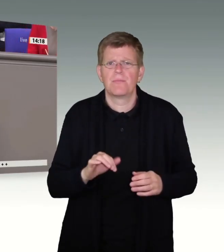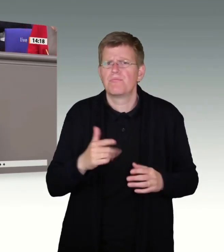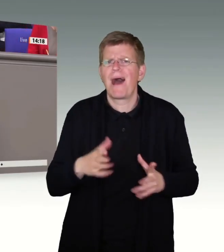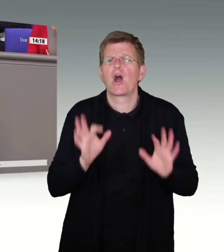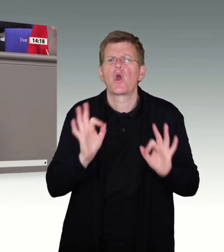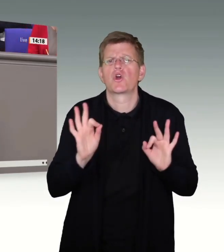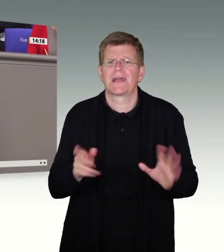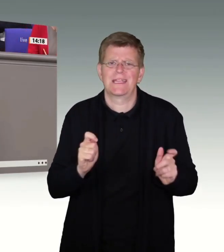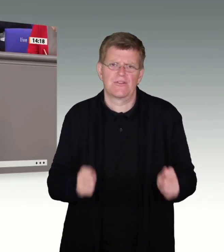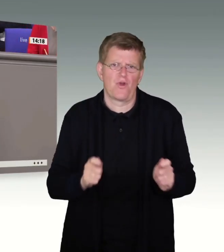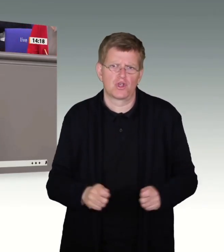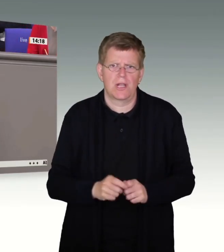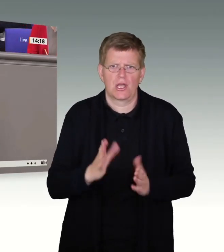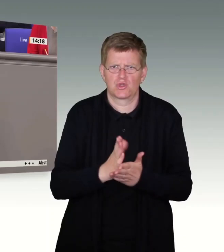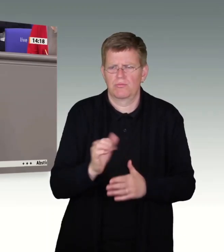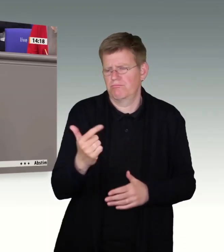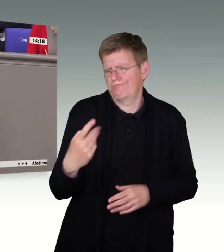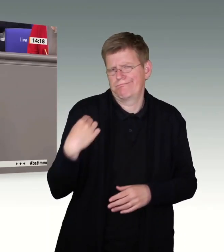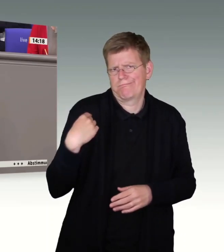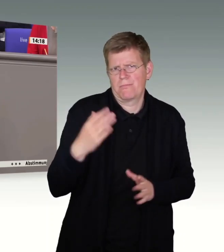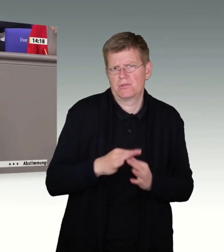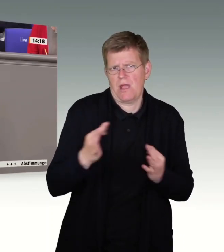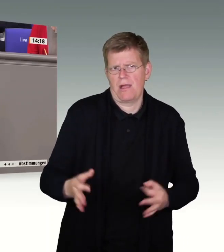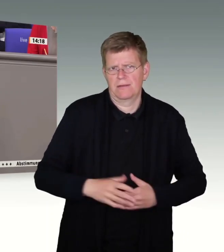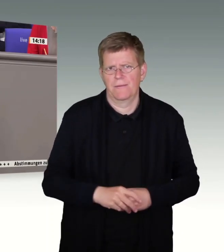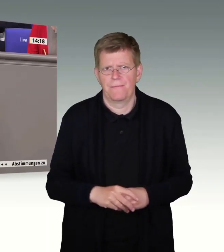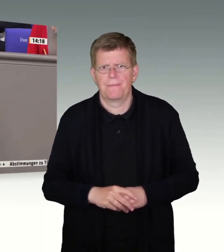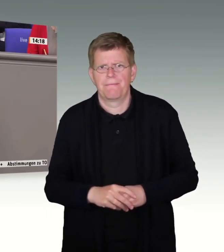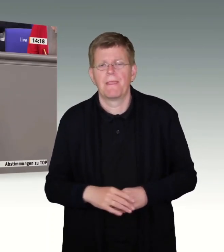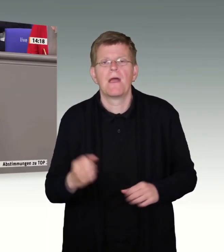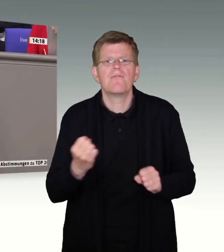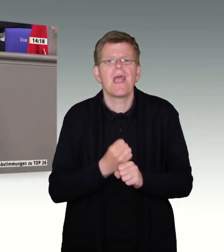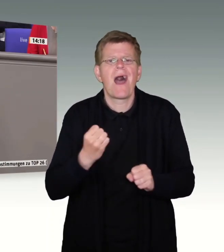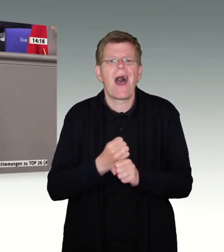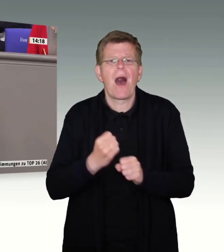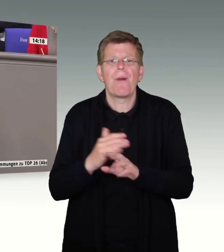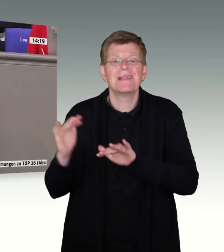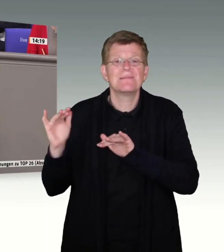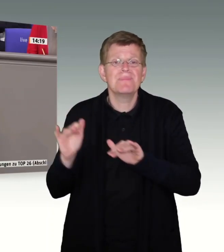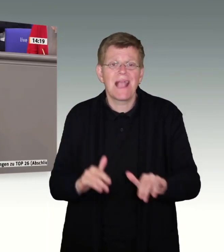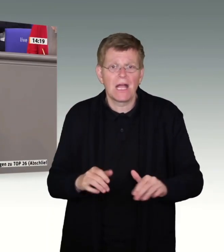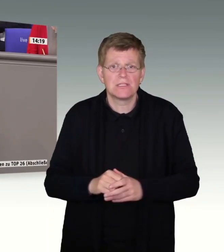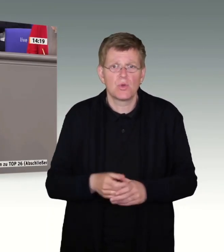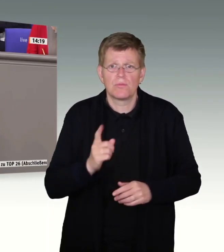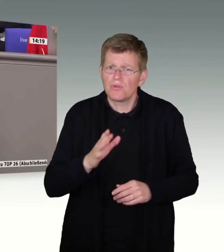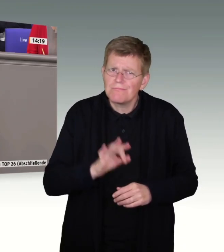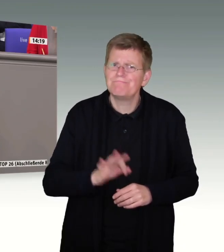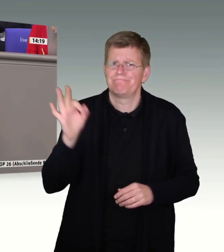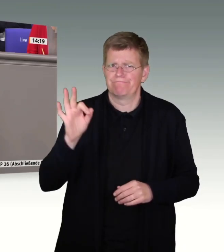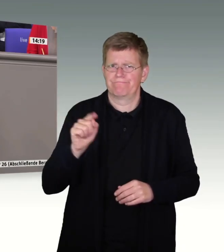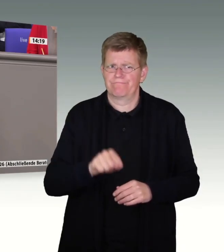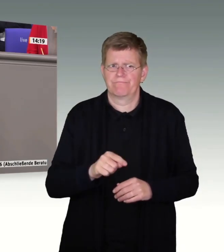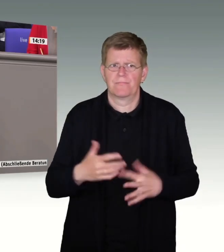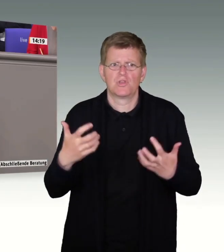seit ein paar Tagen. Die Erleichterung von Arbeitsmigration sollten wir jetzt, gerade auch mit Blick auf die letztlich ja auch nur geduldigen